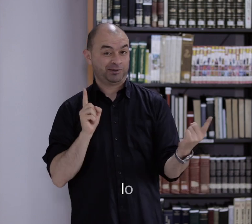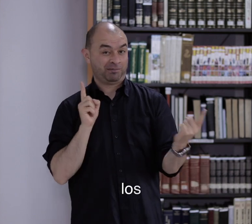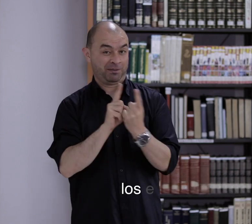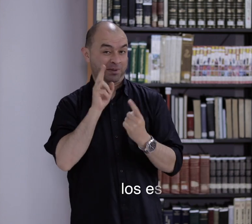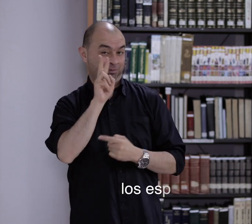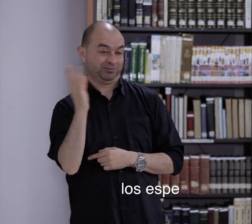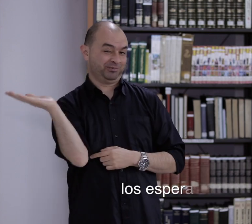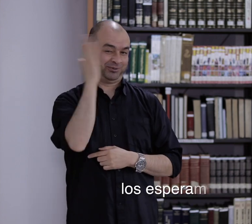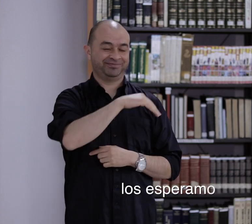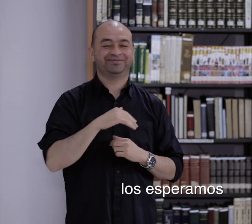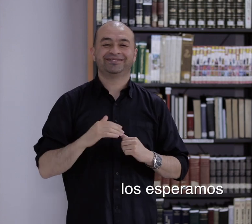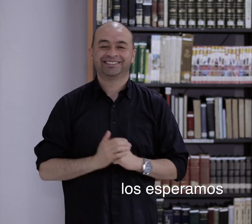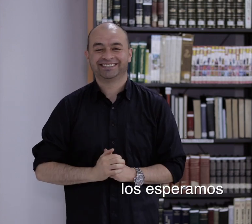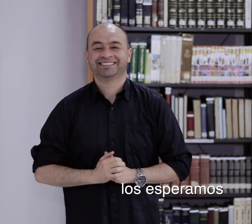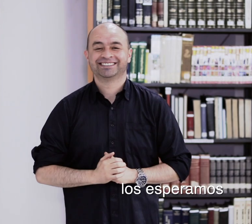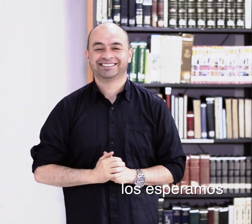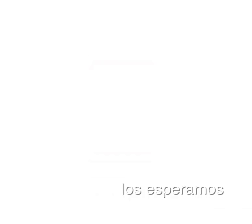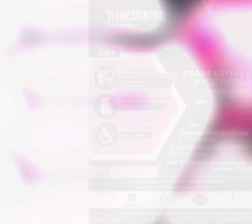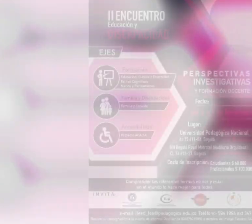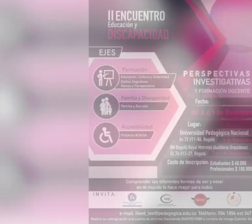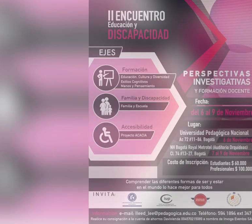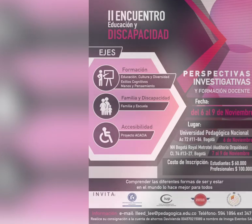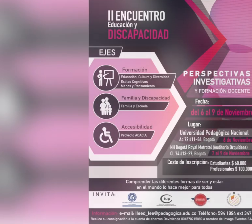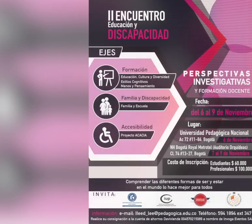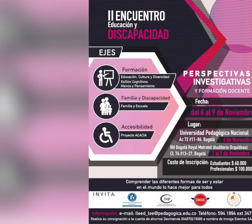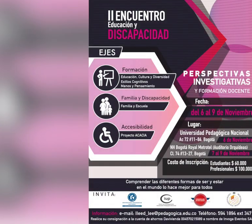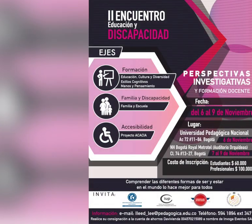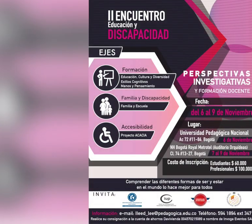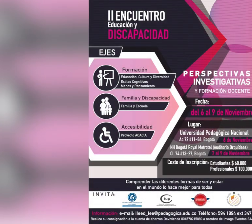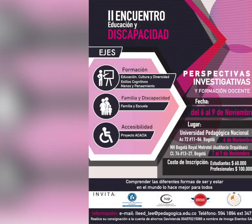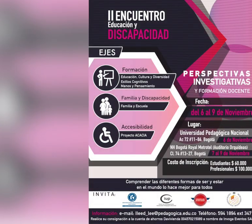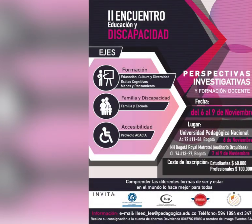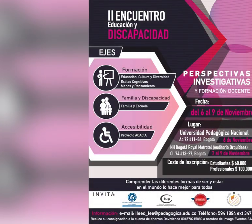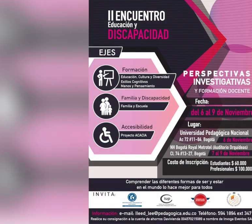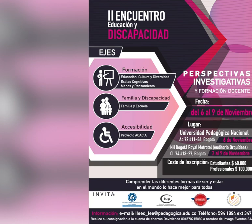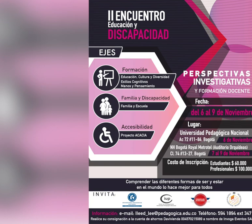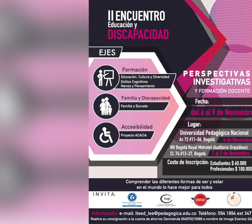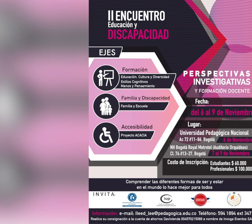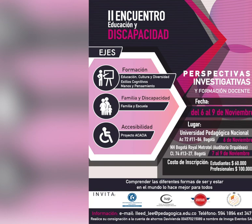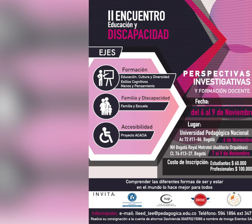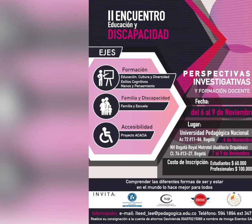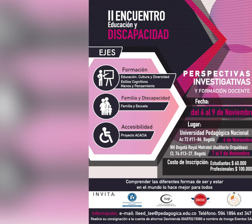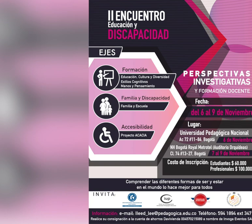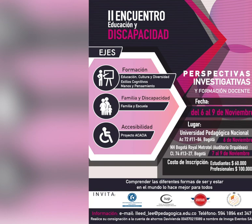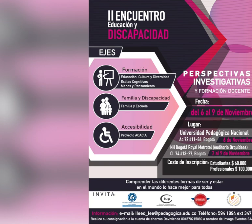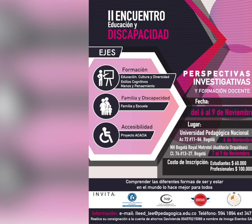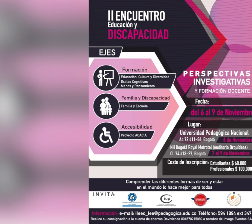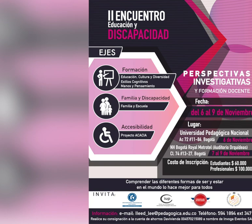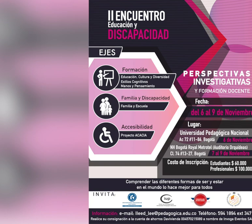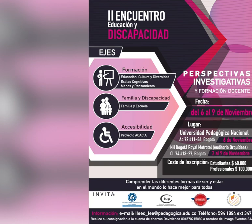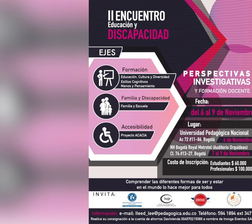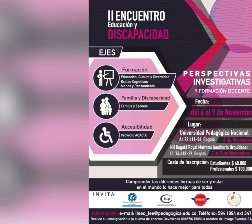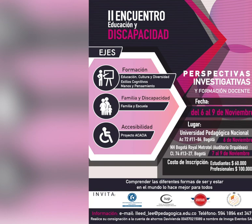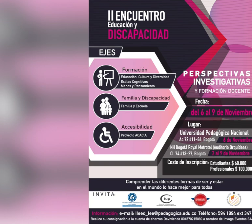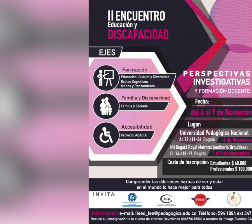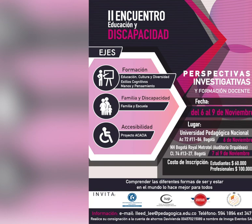¡Los esperamos! Para más información, visita www.pedagogica.edu.co en el menú de la